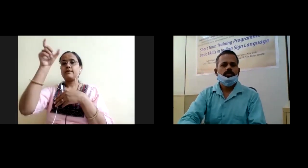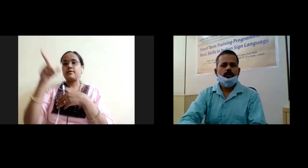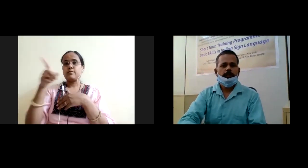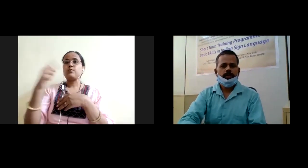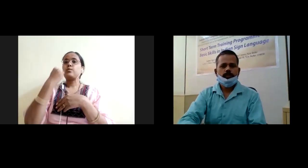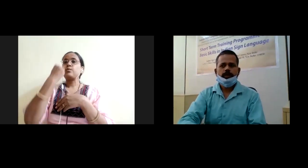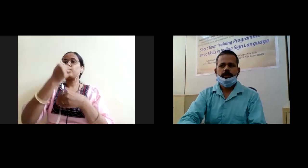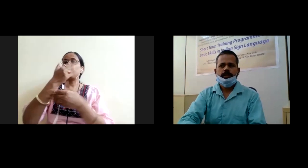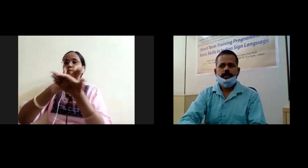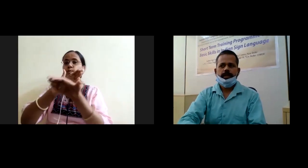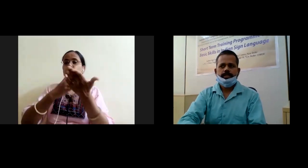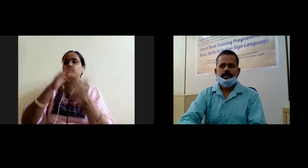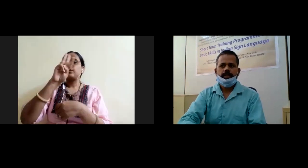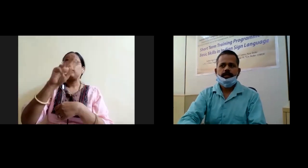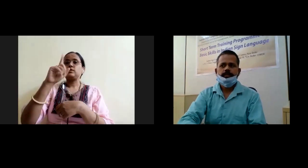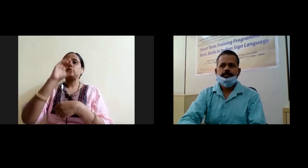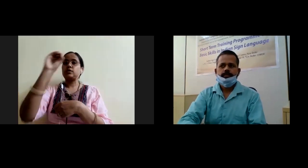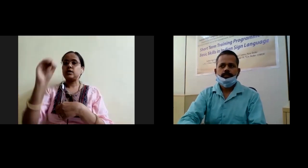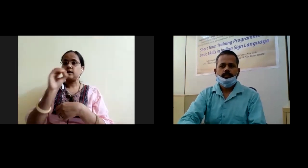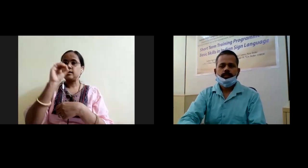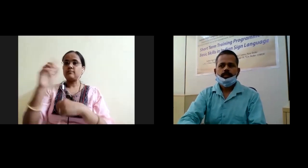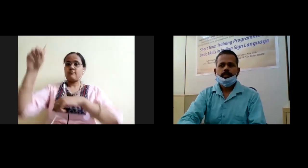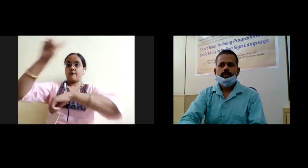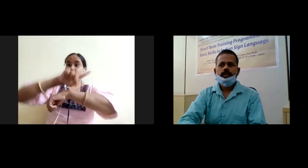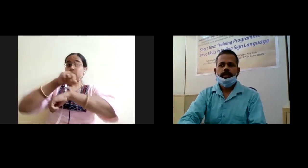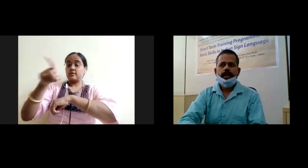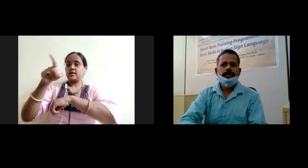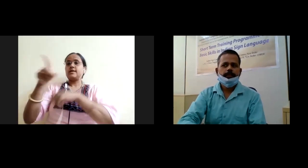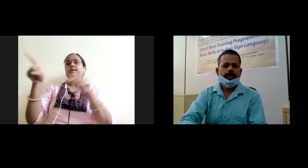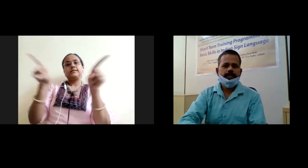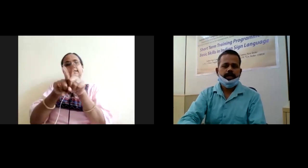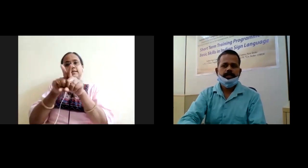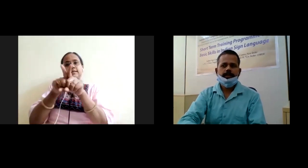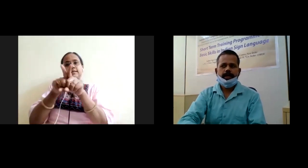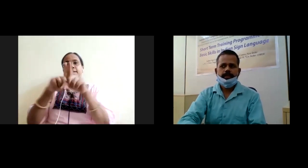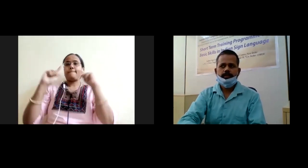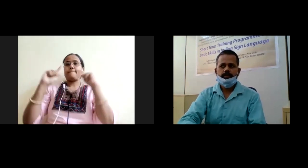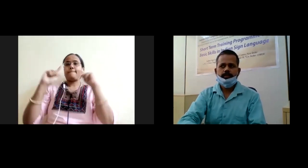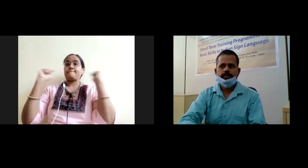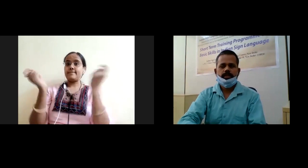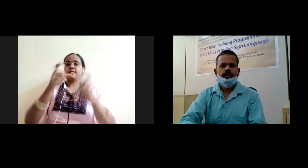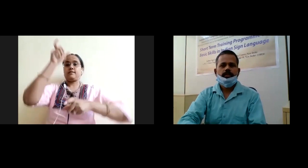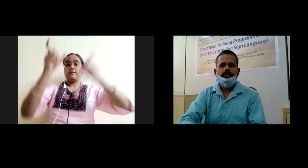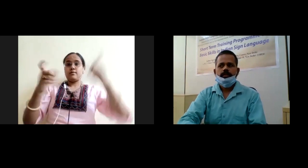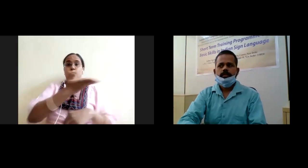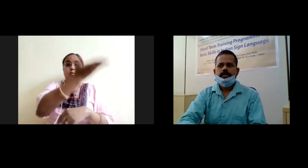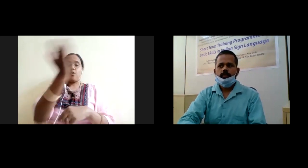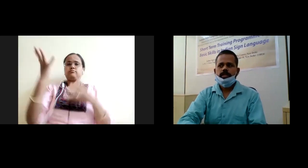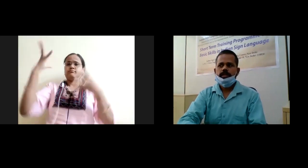उसके उपलक्ष पर ये मनाया जाता है नागरिक भागिदारी के माध्यम से सारवजनिक